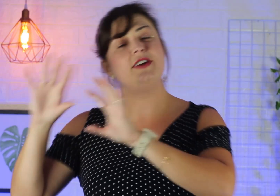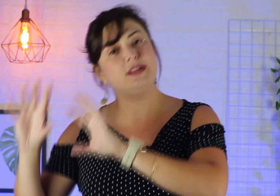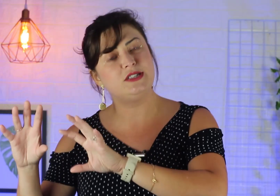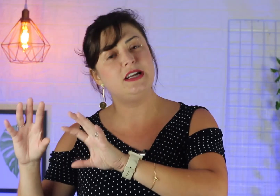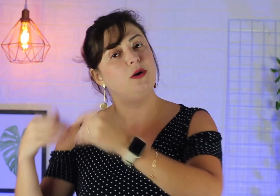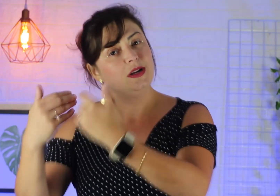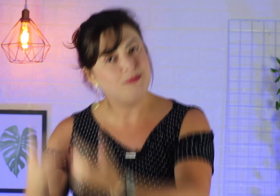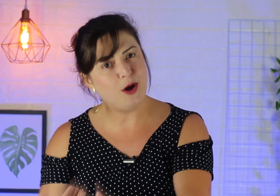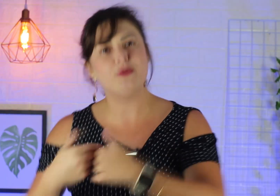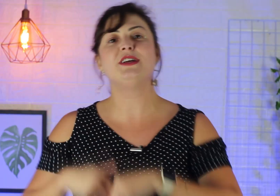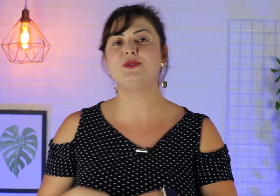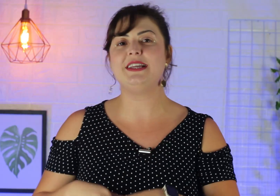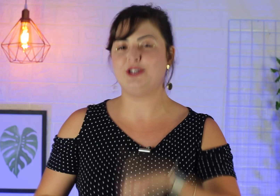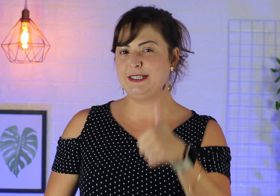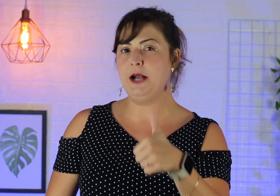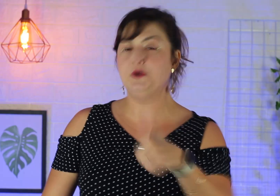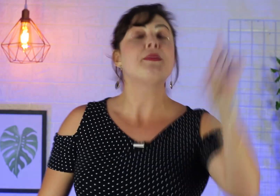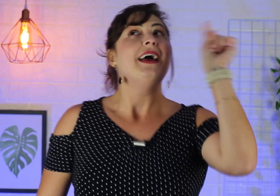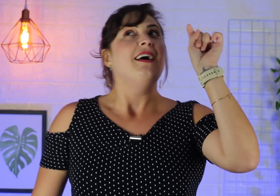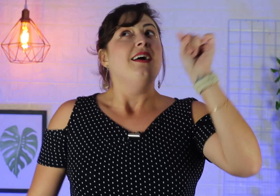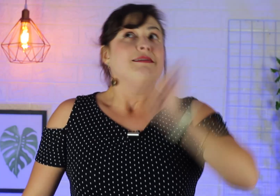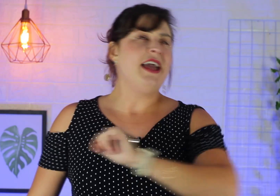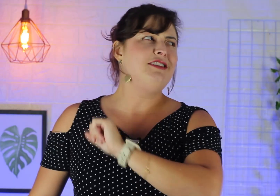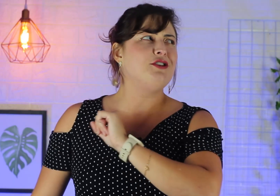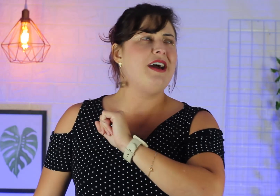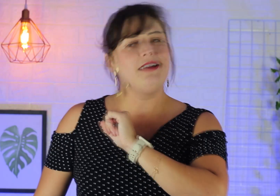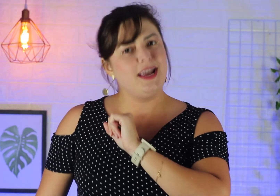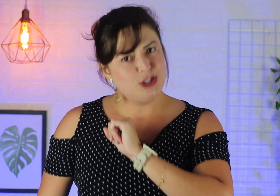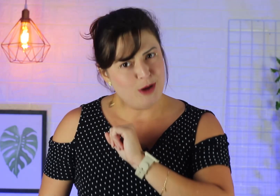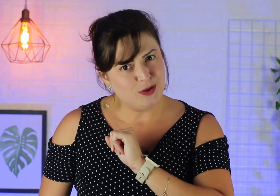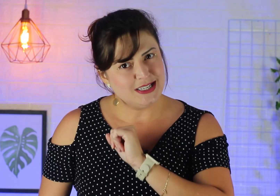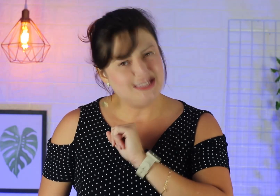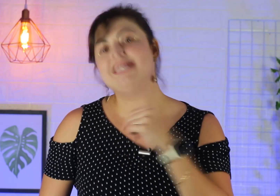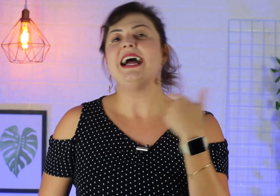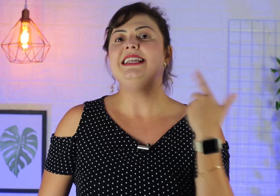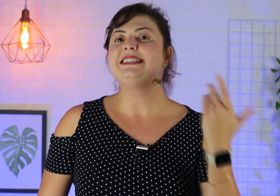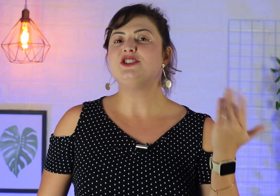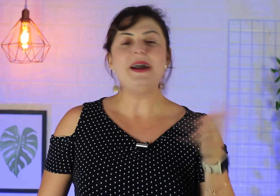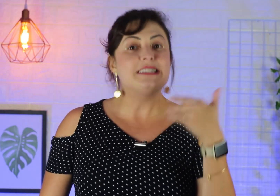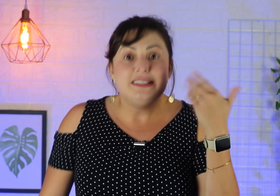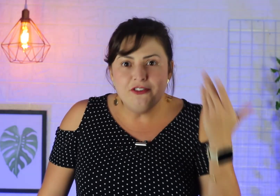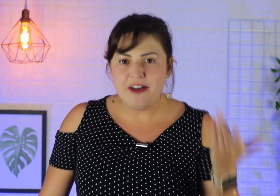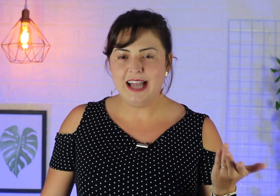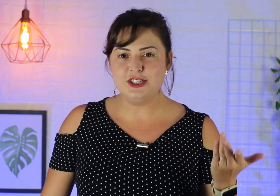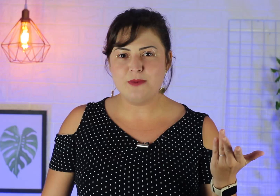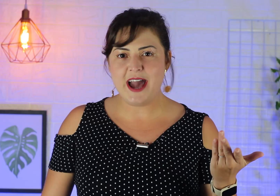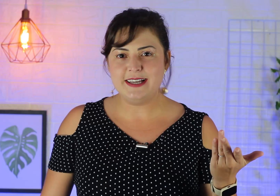fazer o sinal próprio da sua igreja, certo? Dentro da igreja, uma coisa que sinaliza demais, que se fala demais,